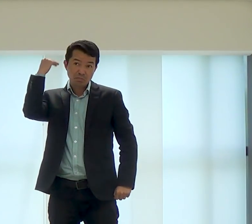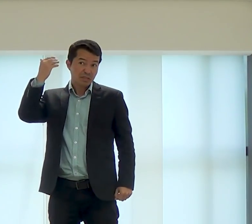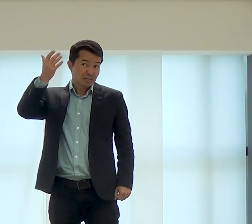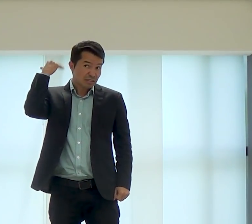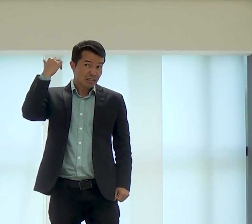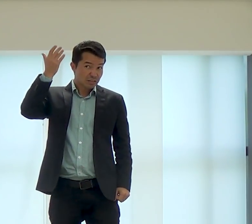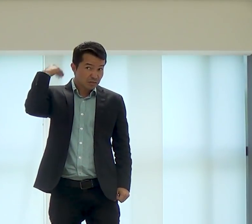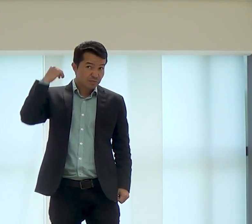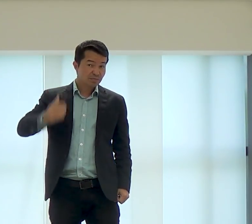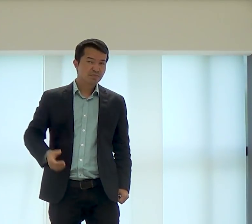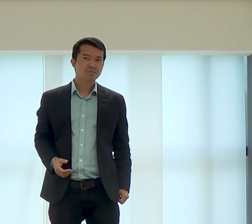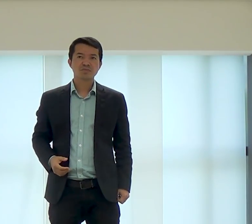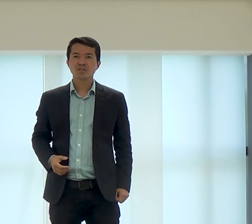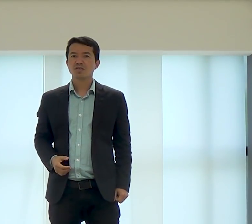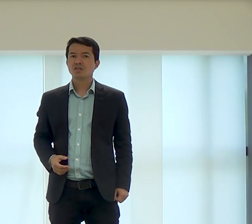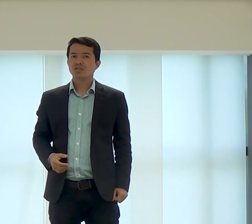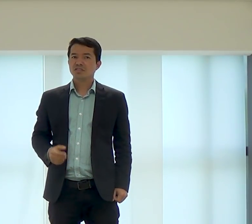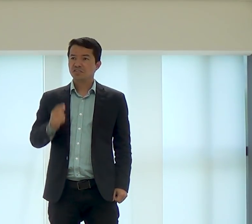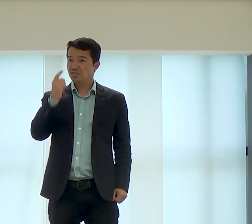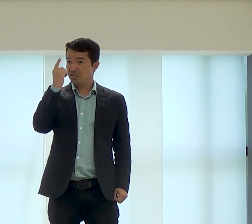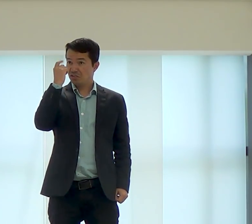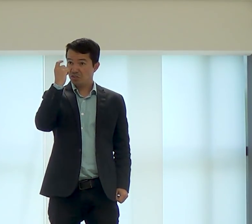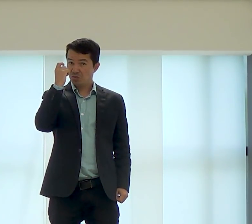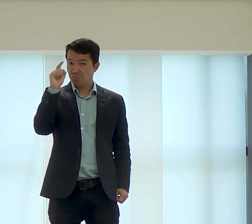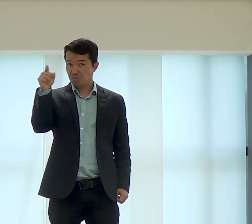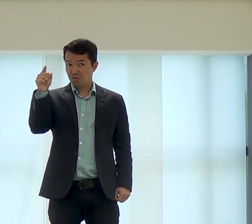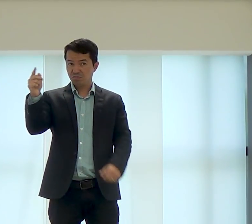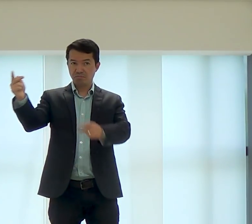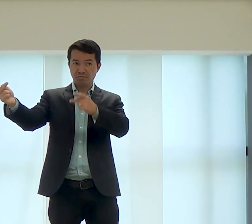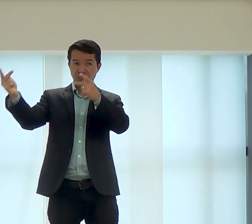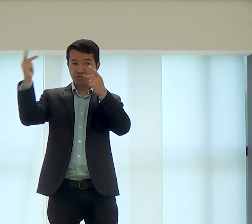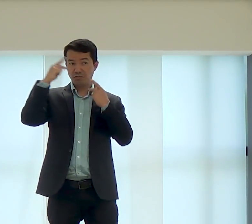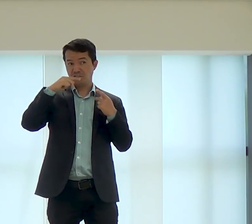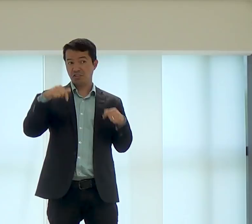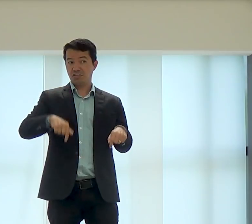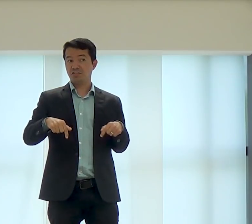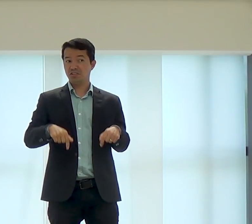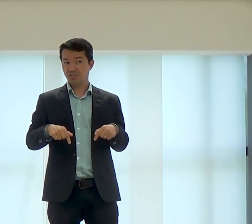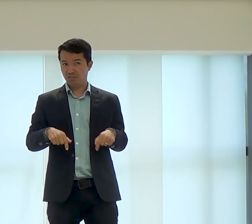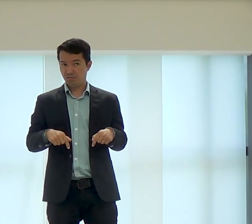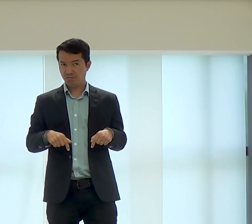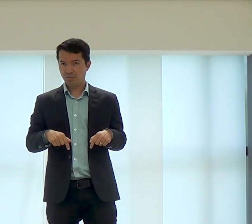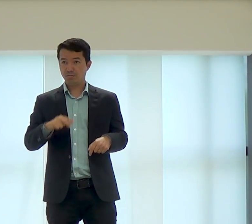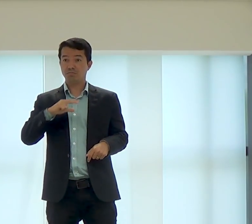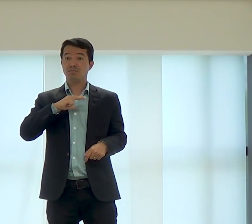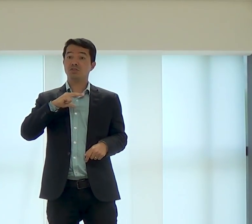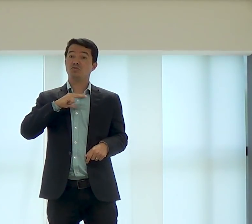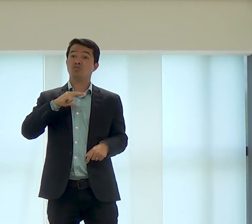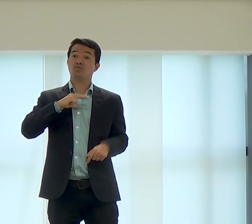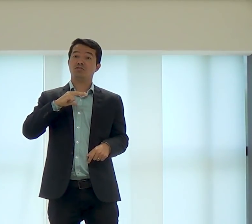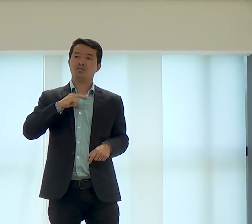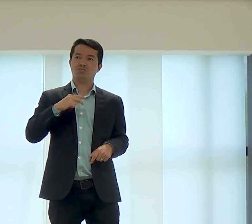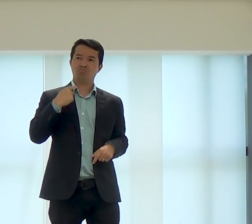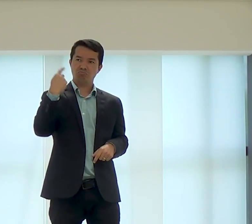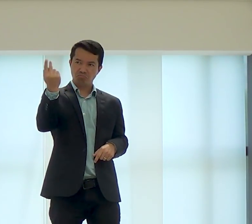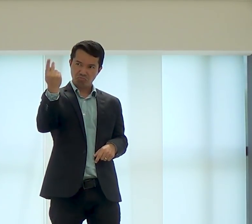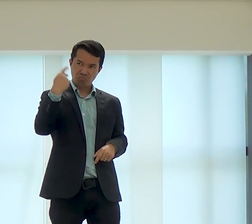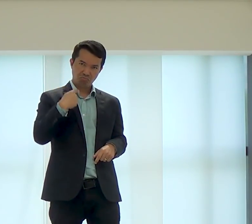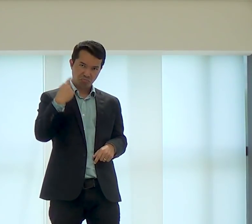uma história que aconteceu comigo há uns seis anos, o pastor Salomão veio até aqui, conversamos